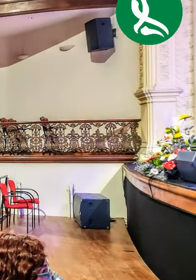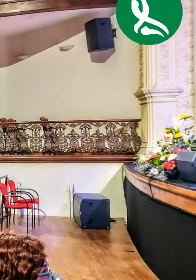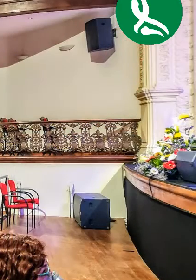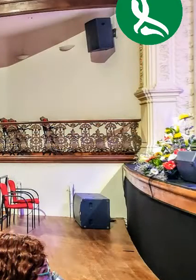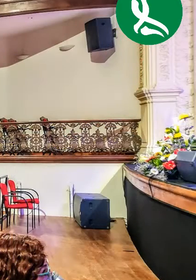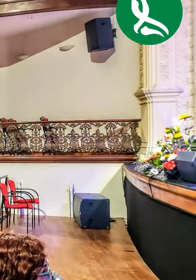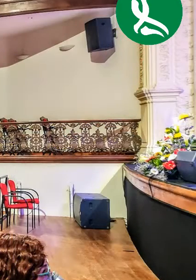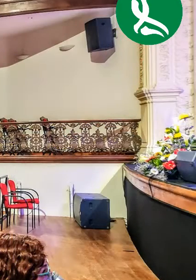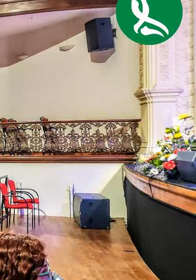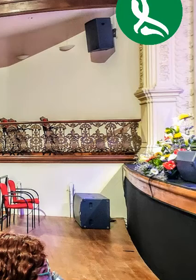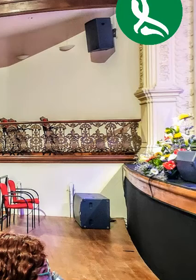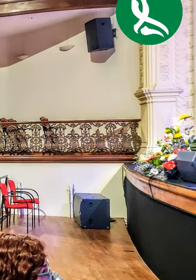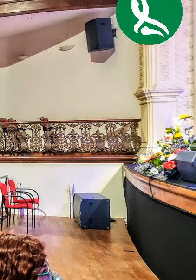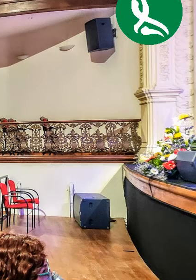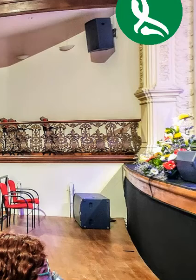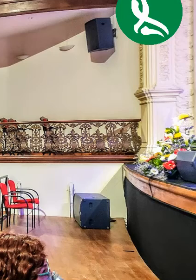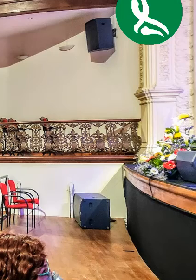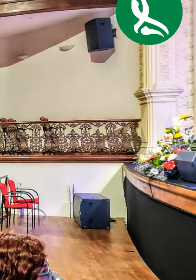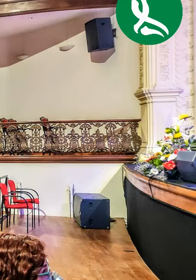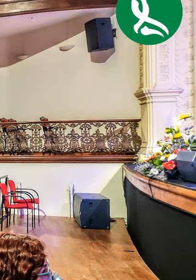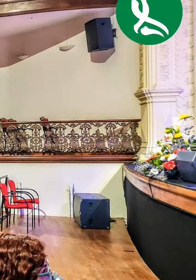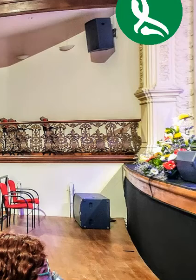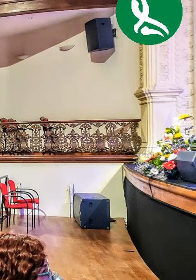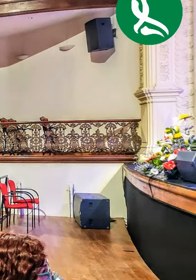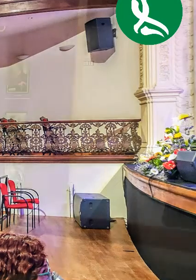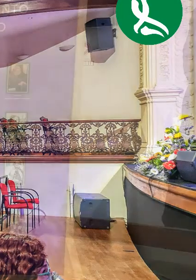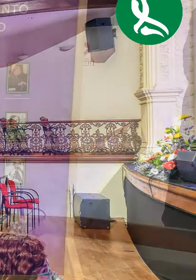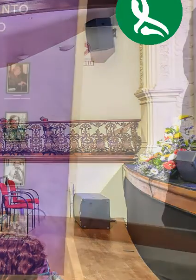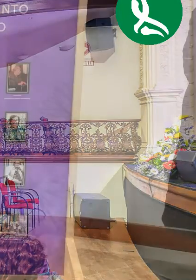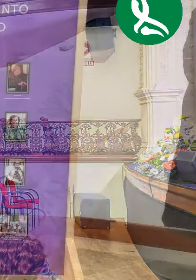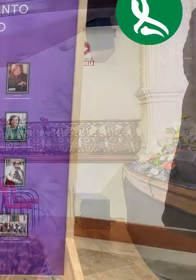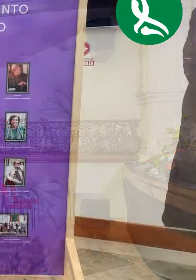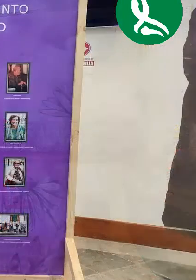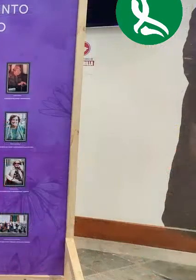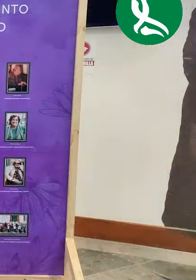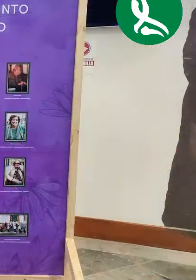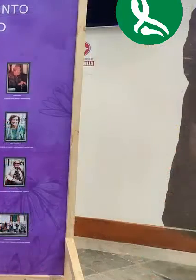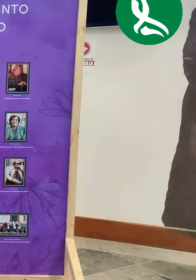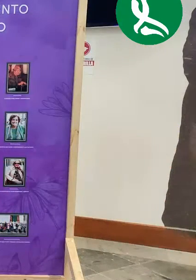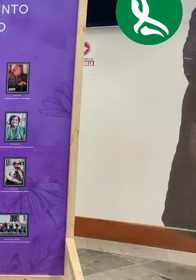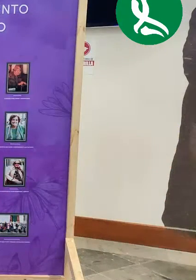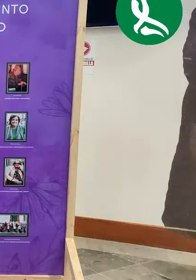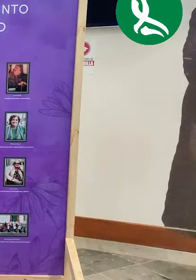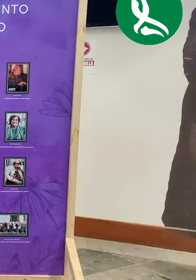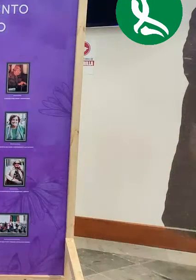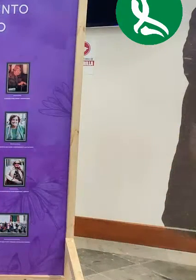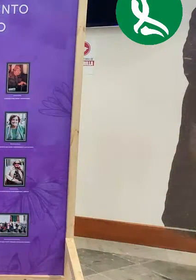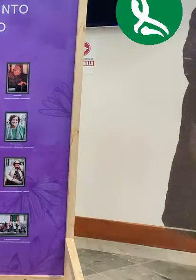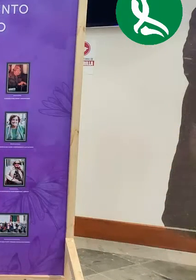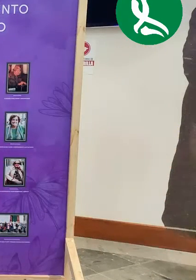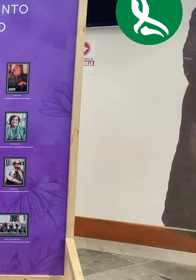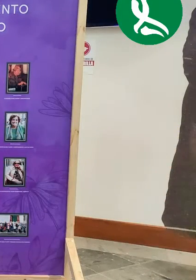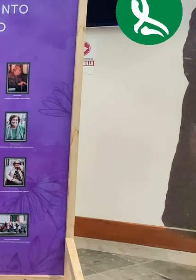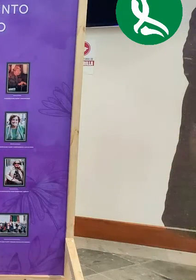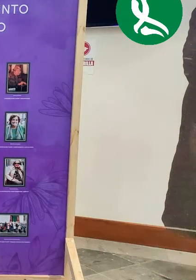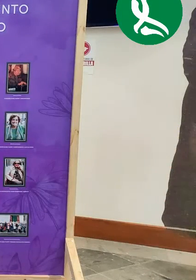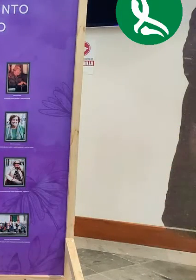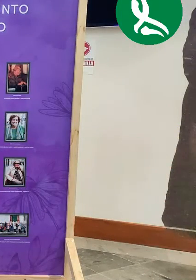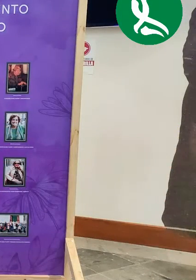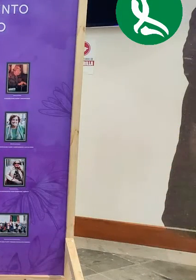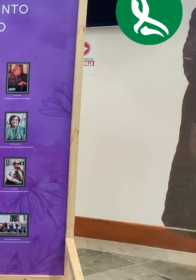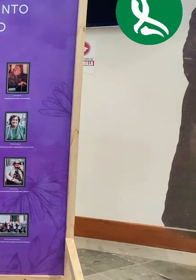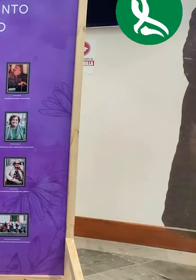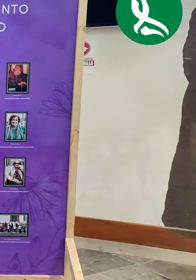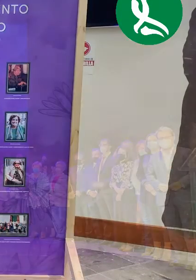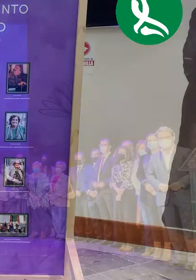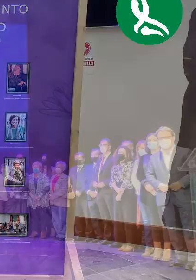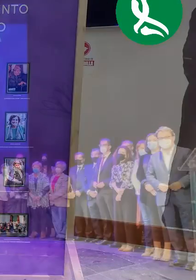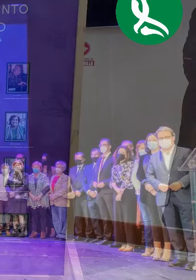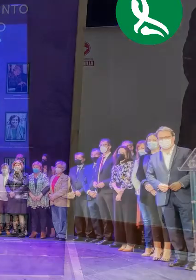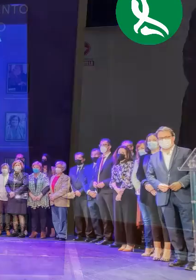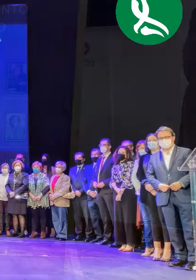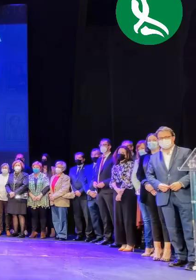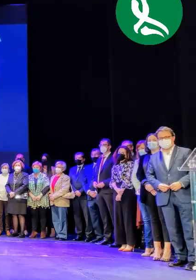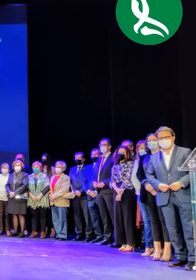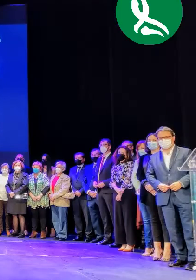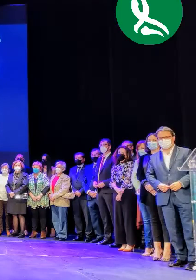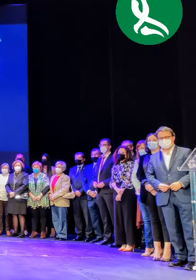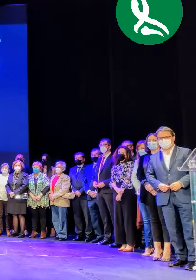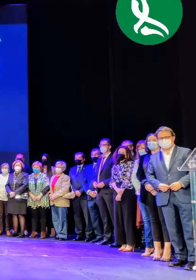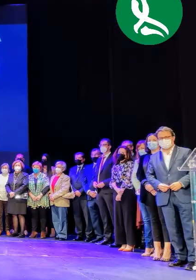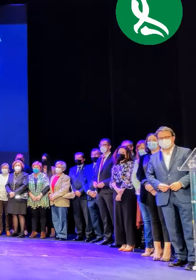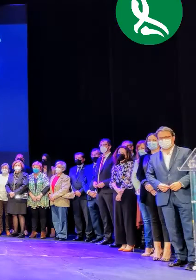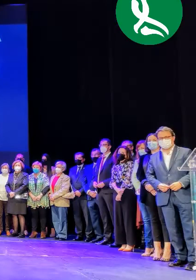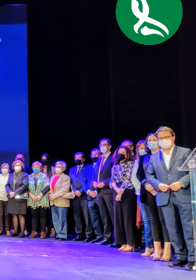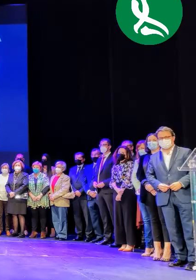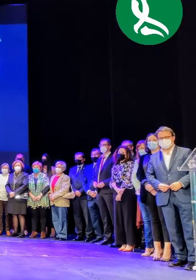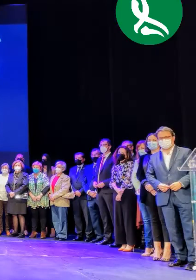como momento hoy y acompañándolos en la incertidumbre que se respiraba. Aquí queremos recordar y agradecer a